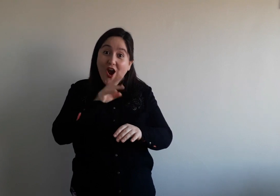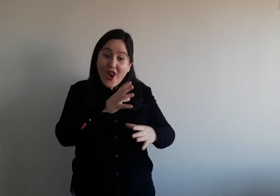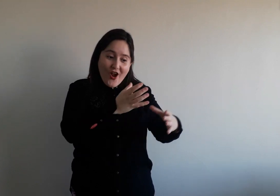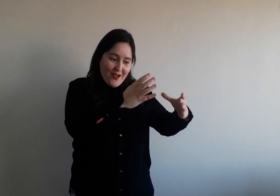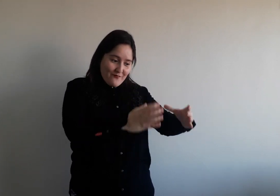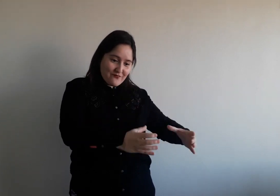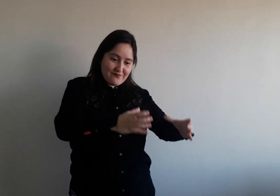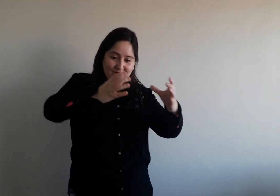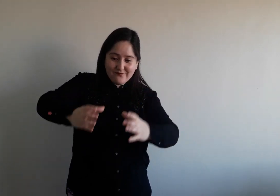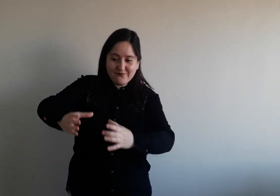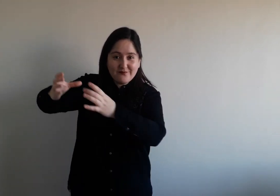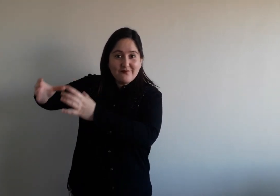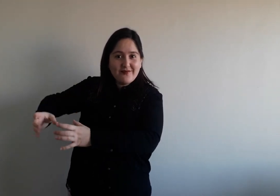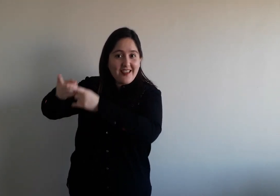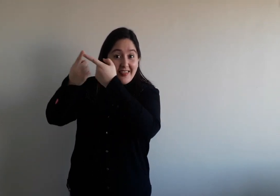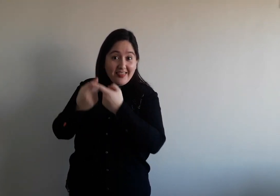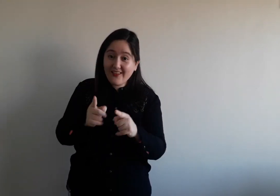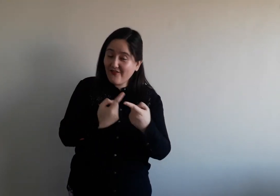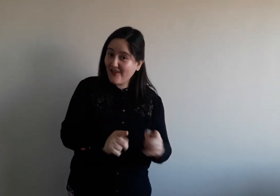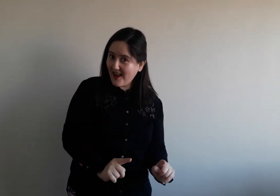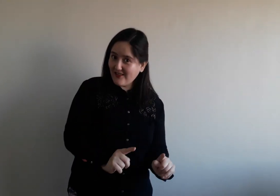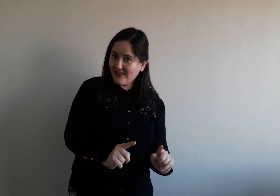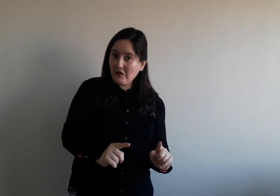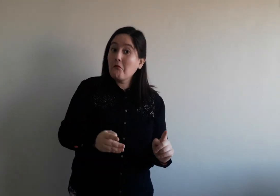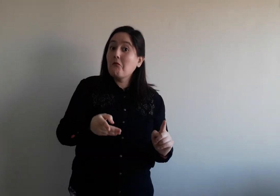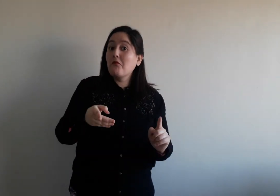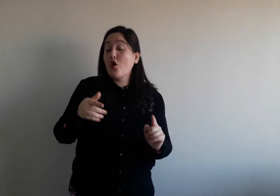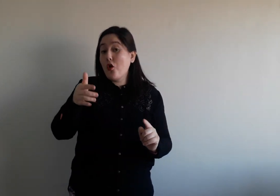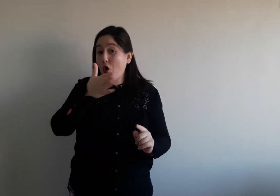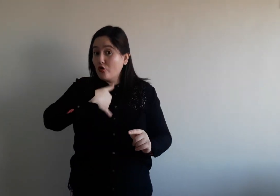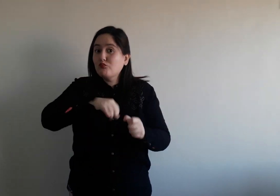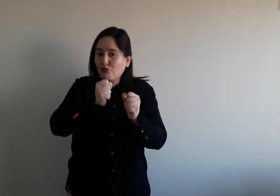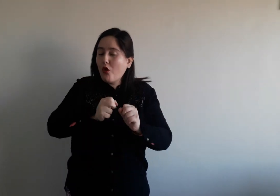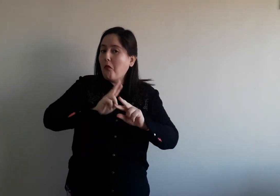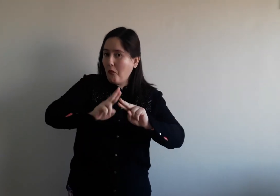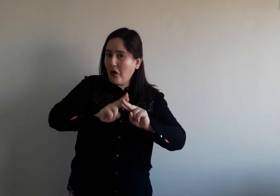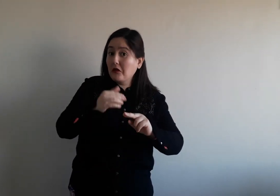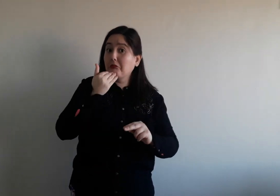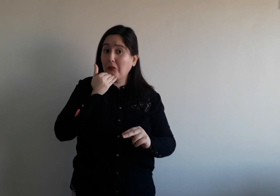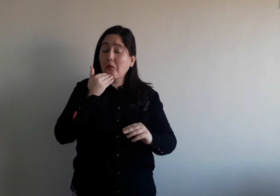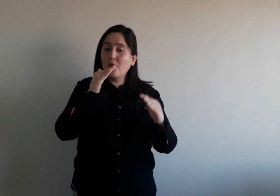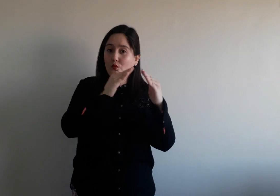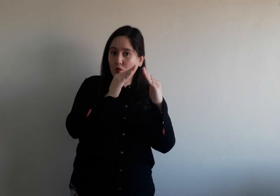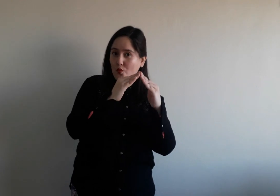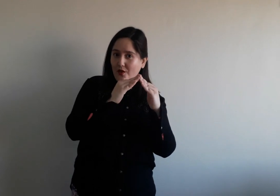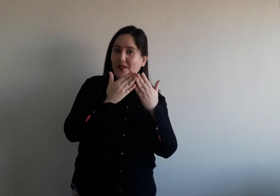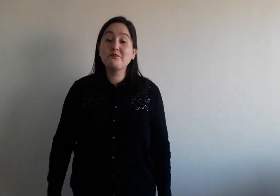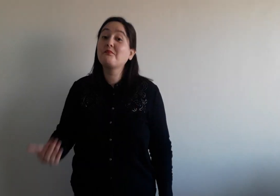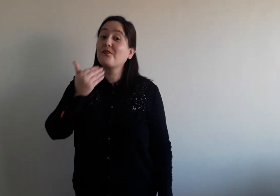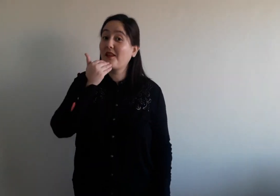enseñé que habían unos basureros de colores? Bueno, nosotros podemos tener algo así también en nuestras casas.